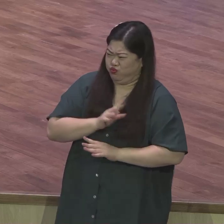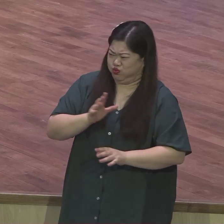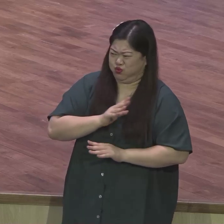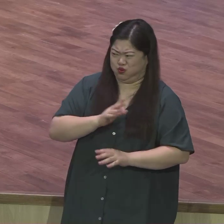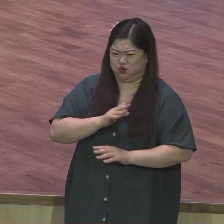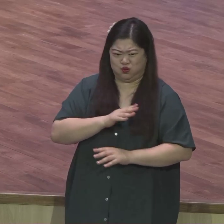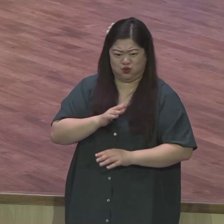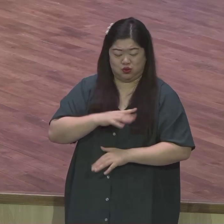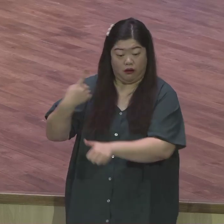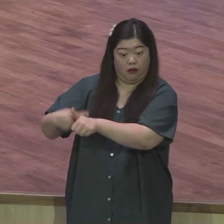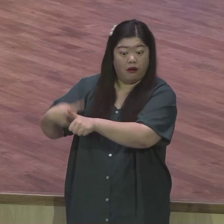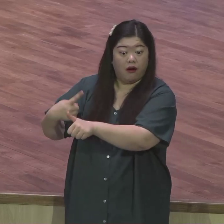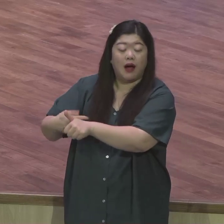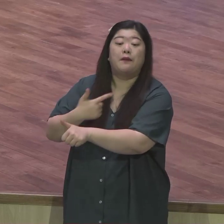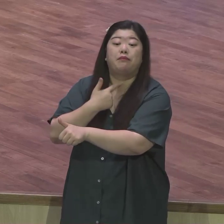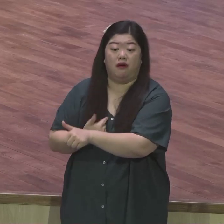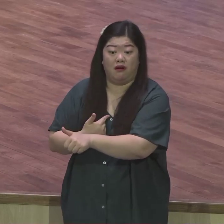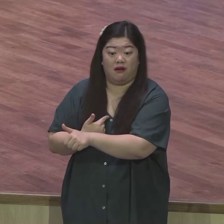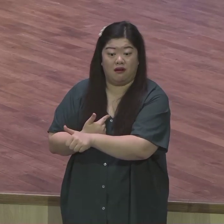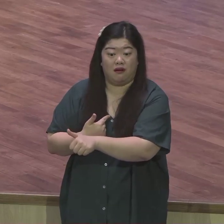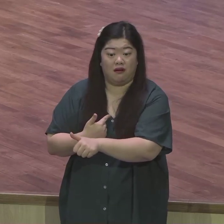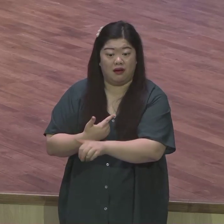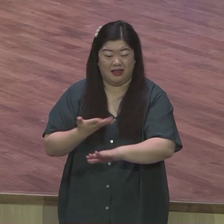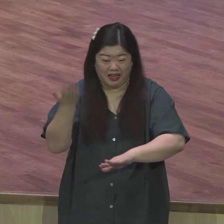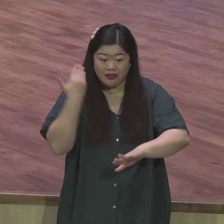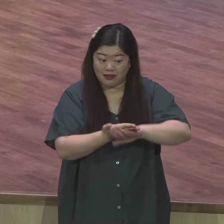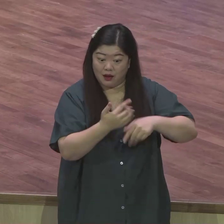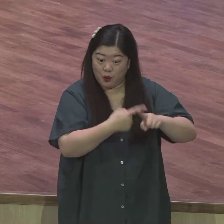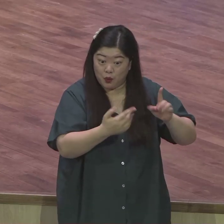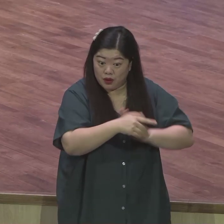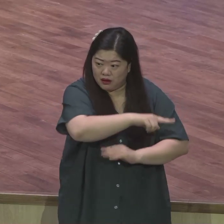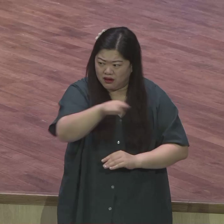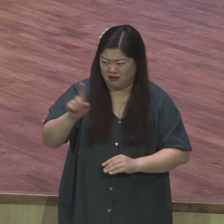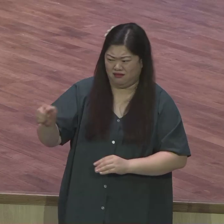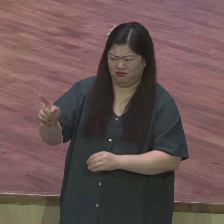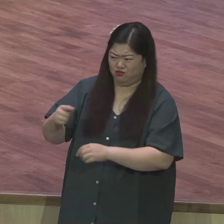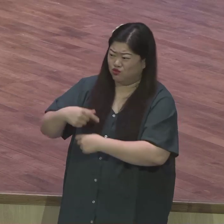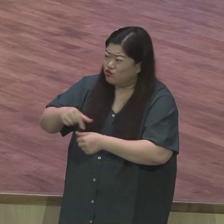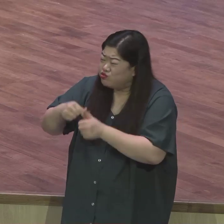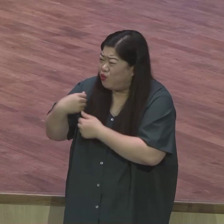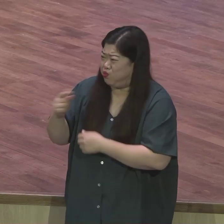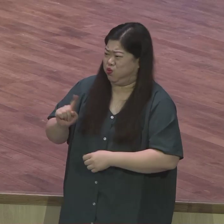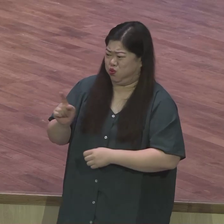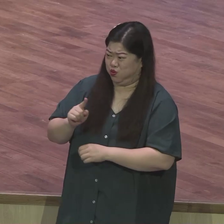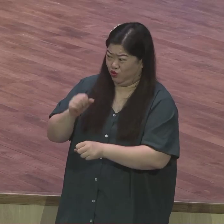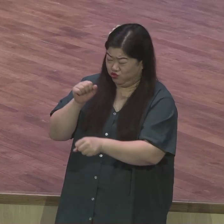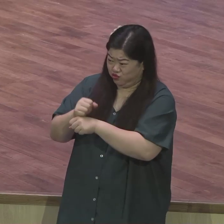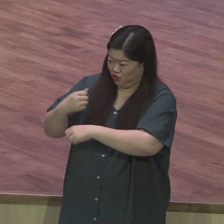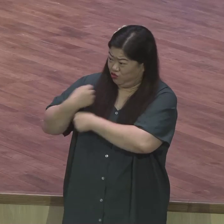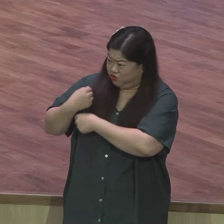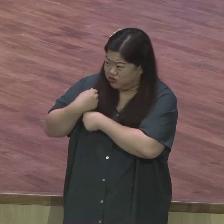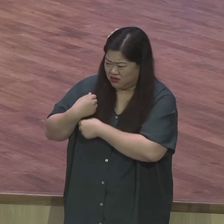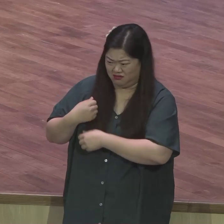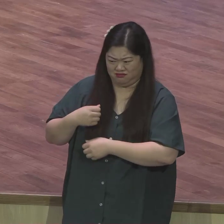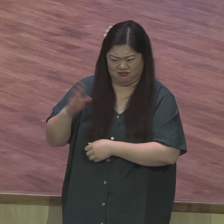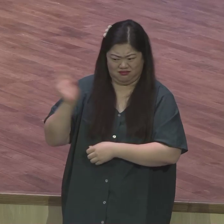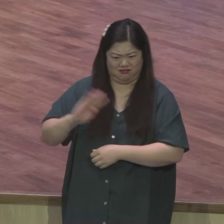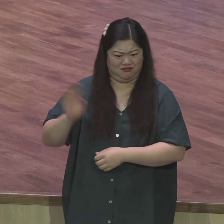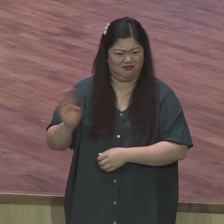막 비방했어요 그런 빈정된 비판이 많았지만 이상하게 이 윌리엄